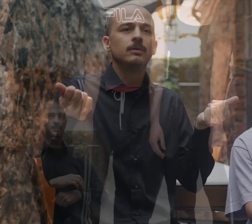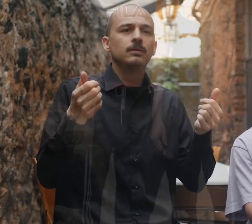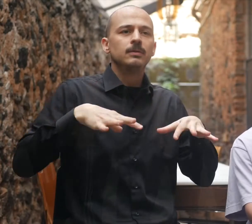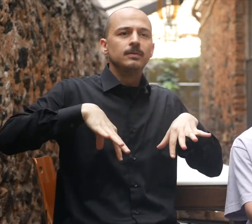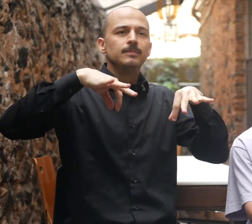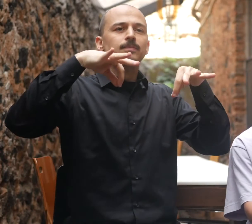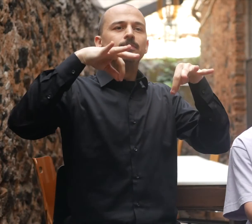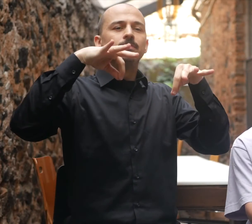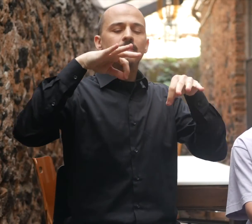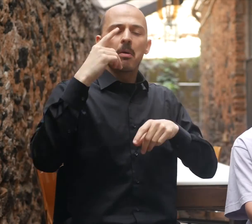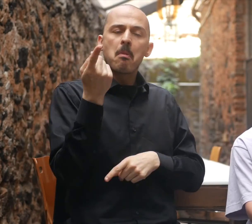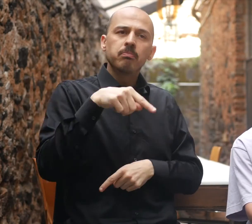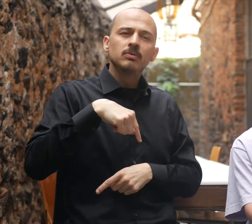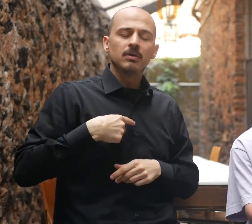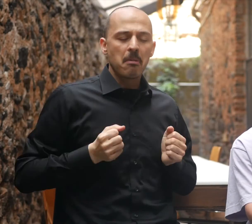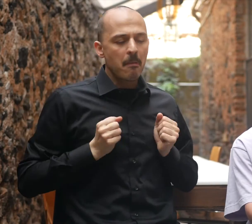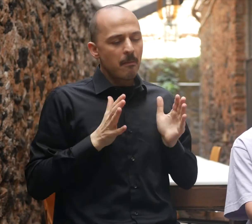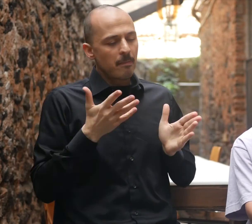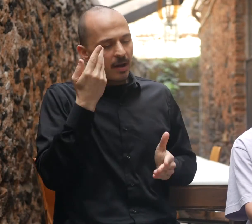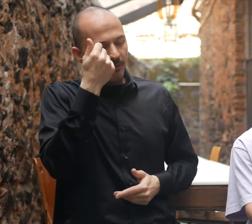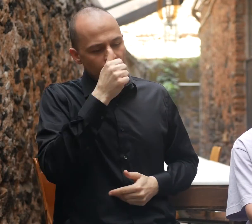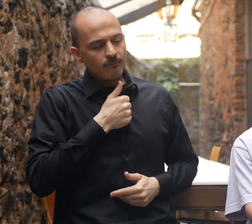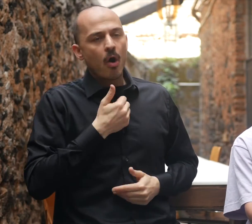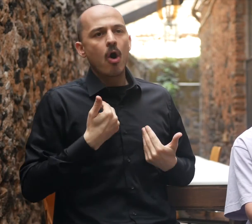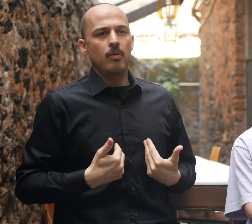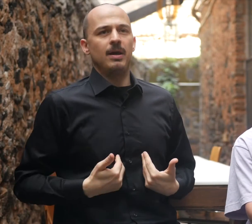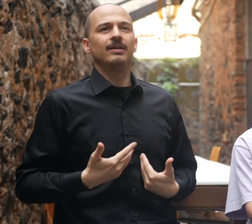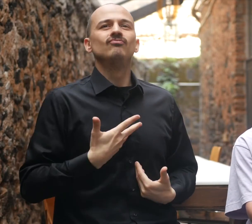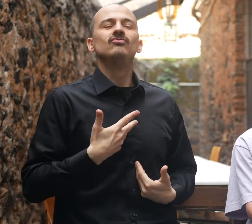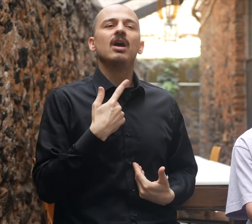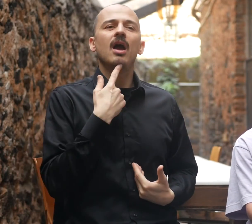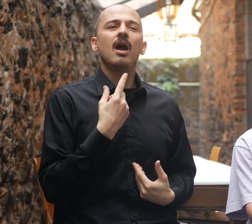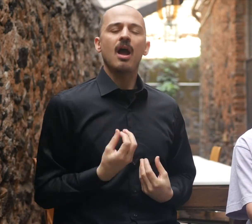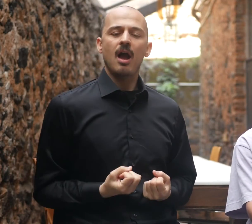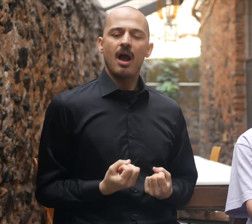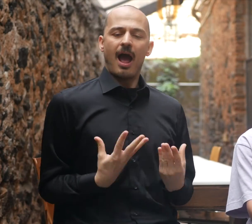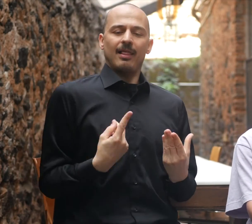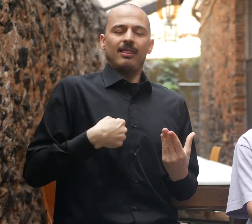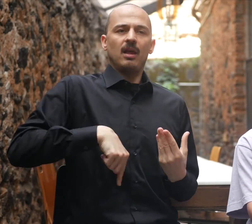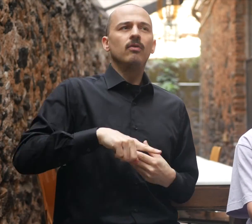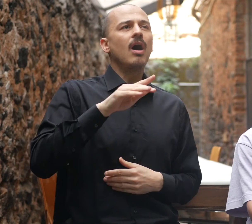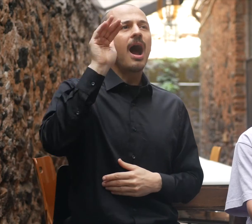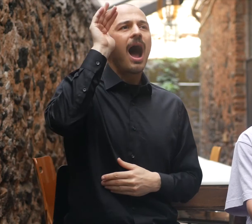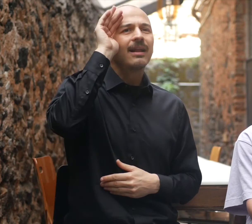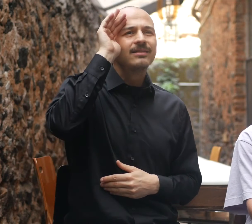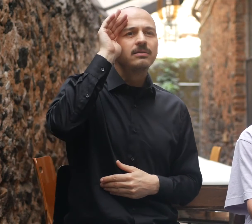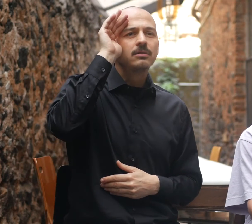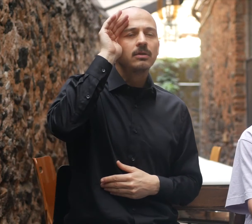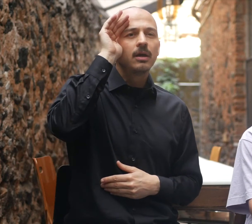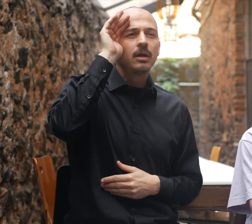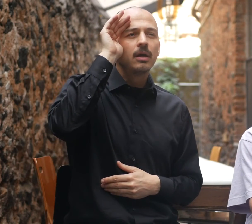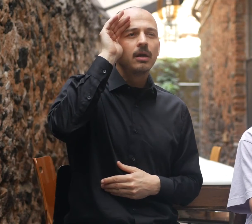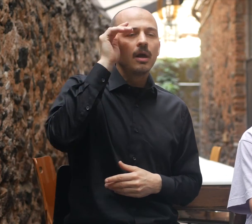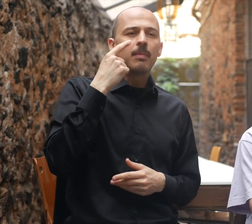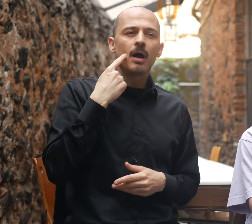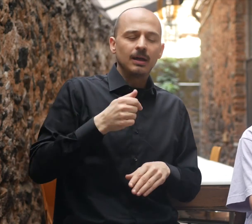Come performer mi viene richiesto di attivare una attenzione sensibile, non